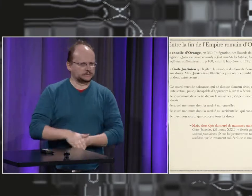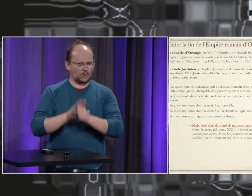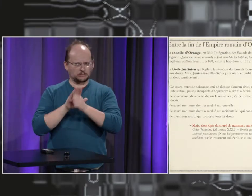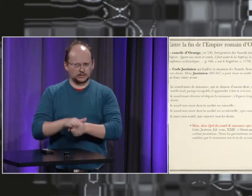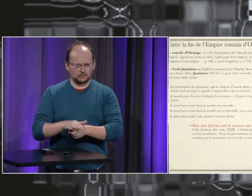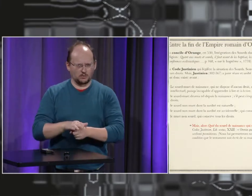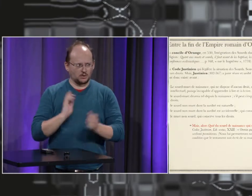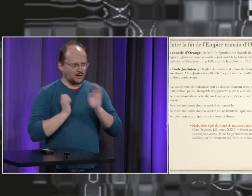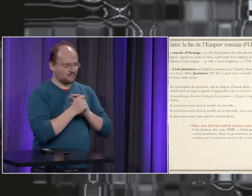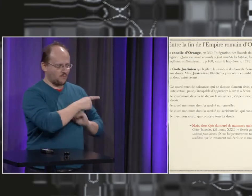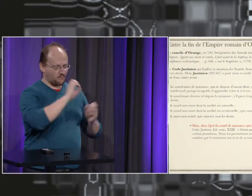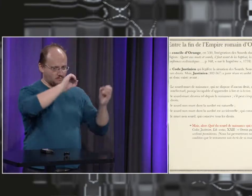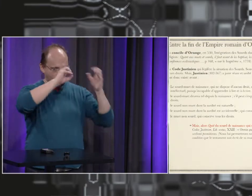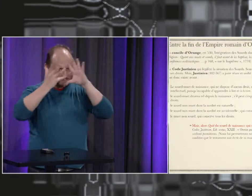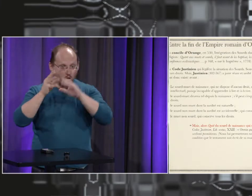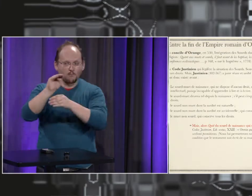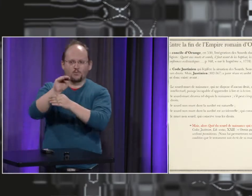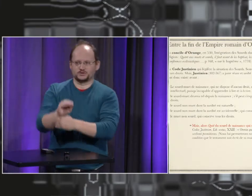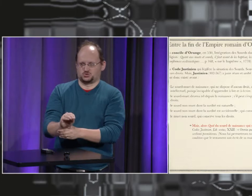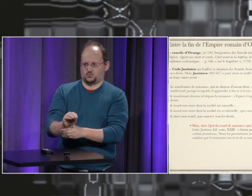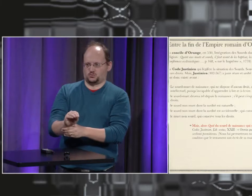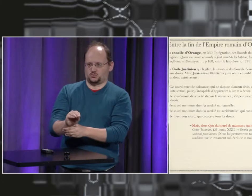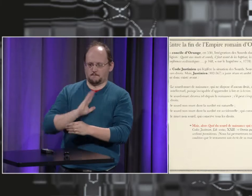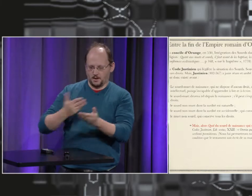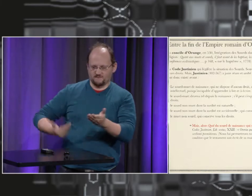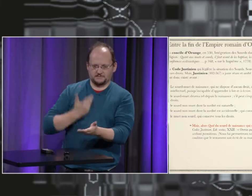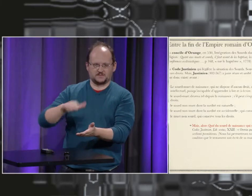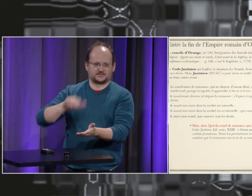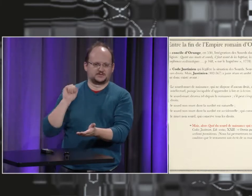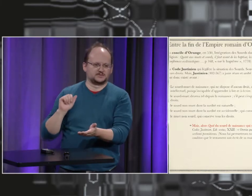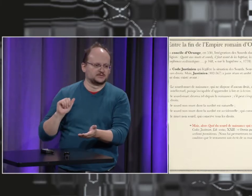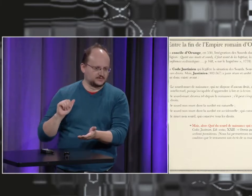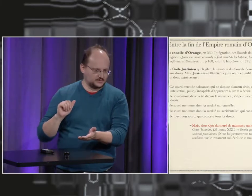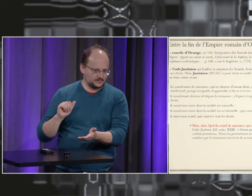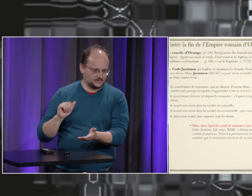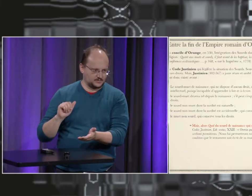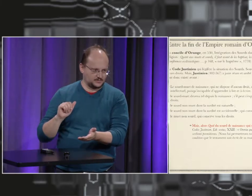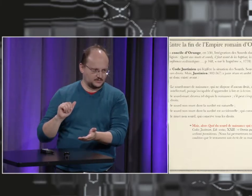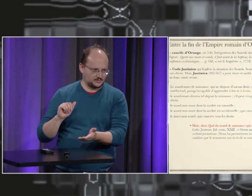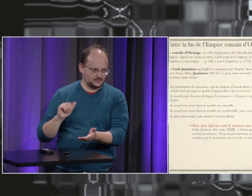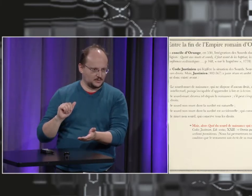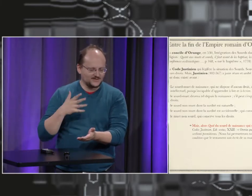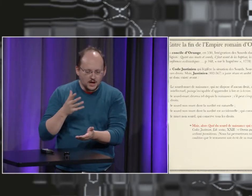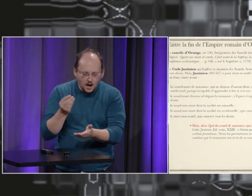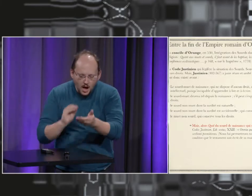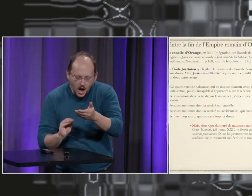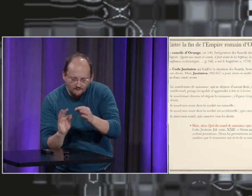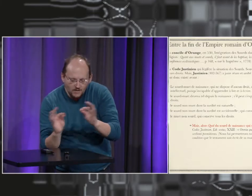influence par la suite donc une personne qui sache se défendre éviter que l'héritier soit une